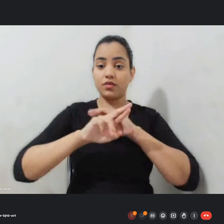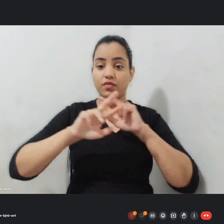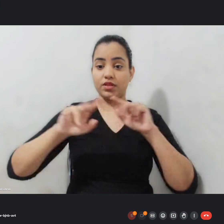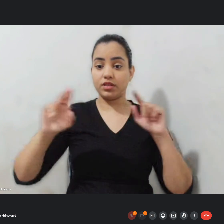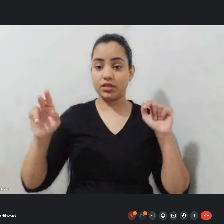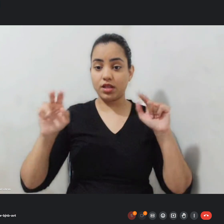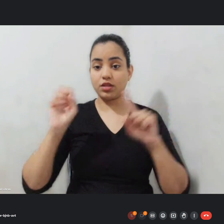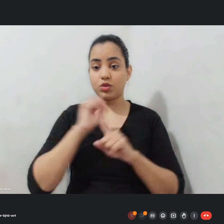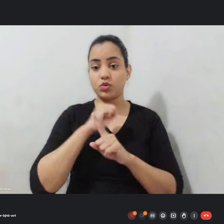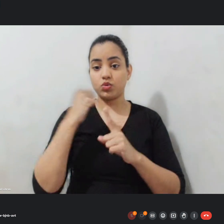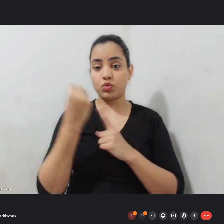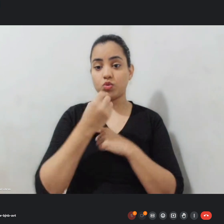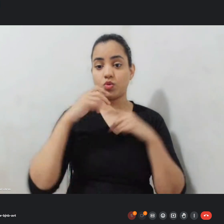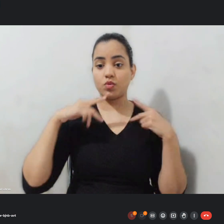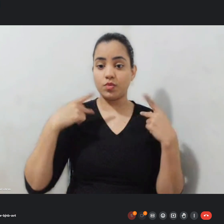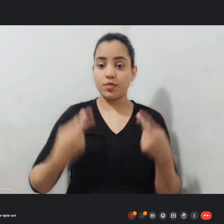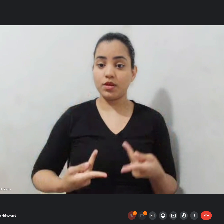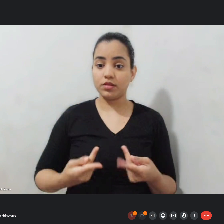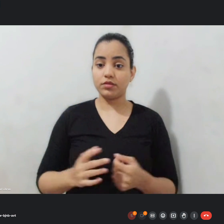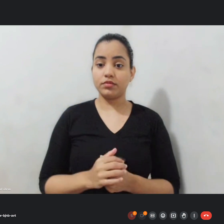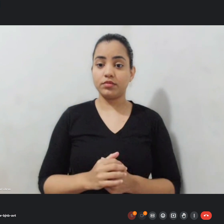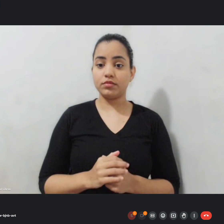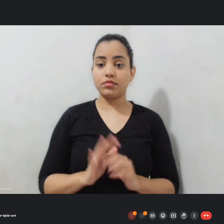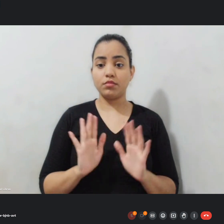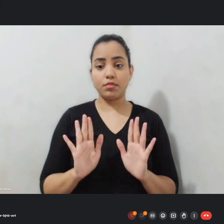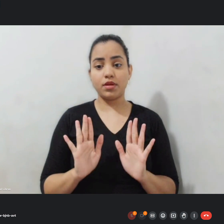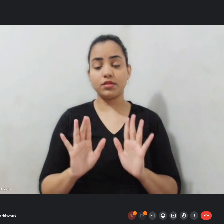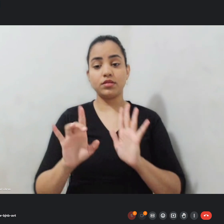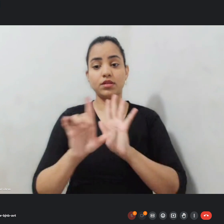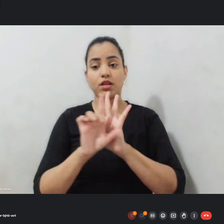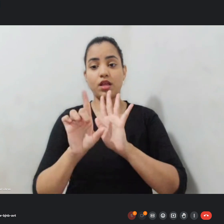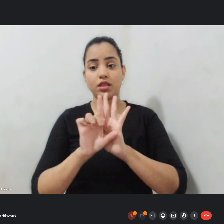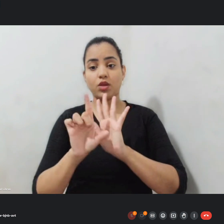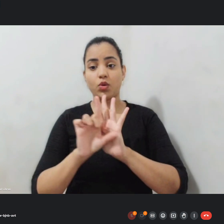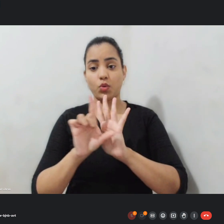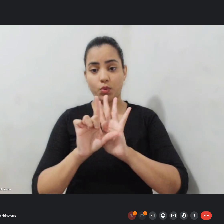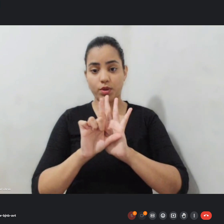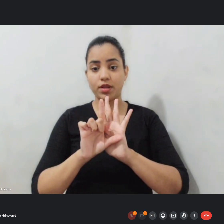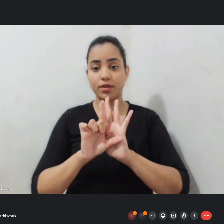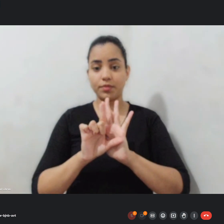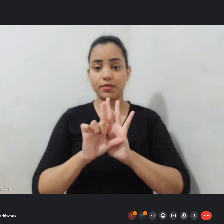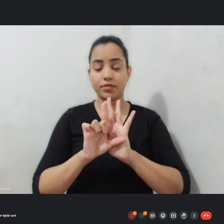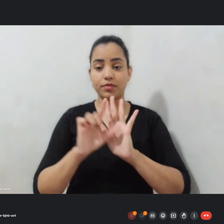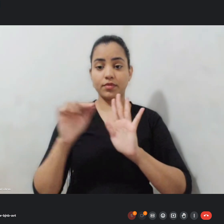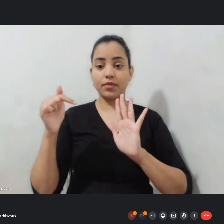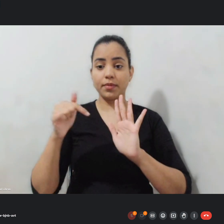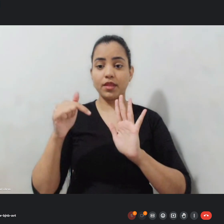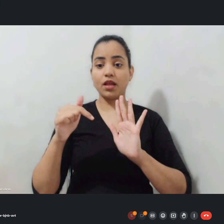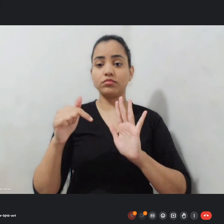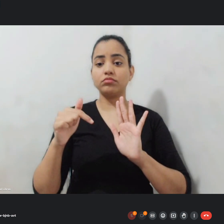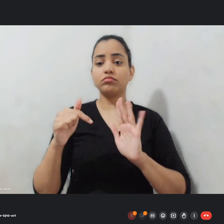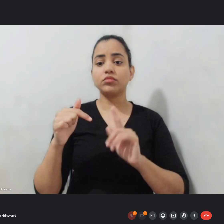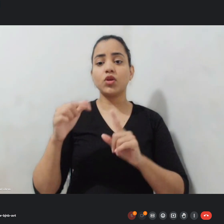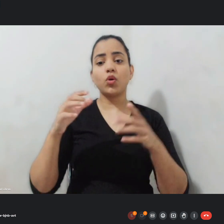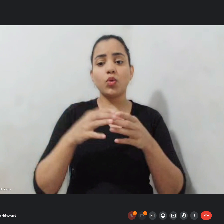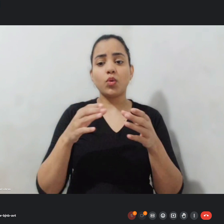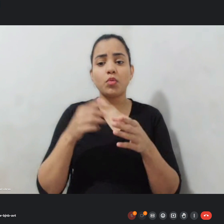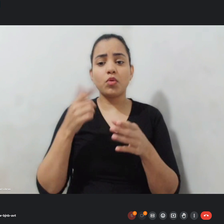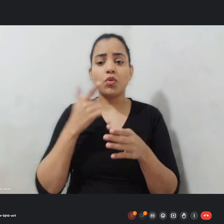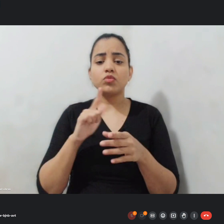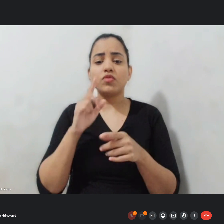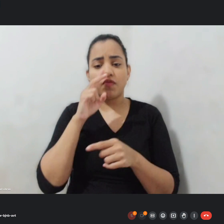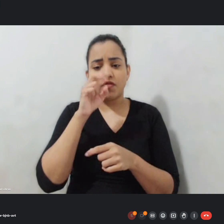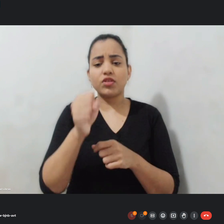e essa categoria nos deu possibilidade de realizar o fortalecimento de um grupo percussivo